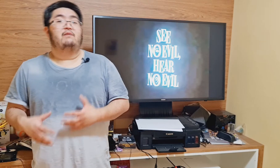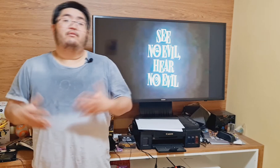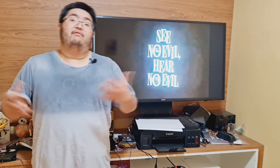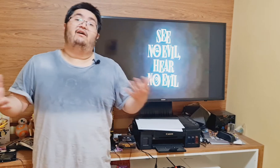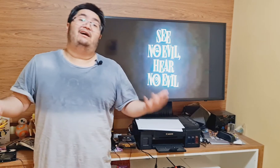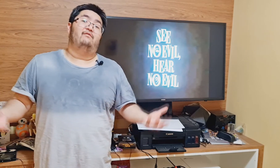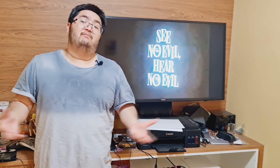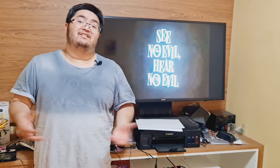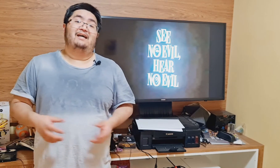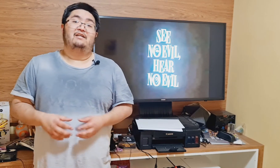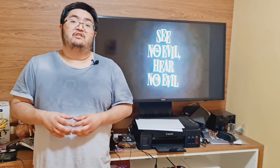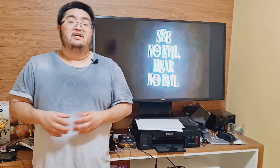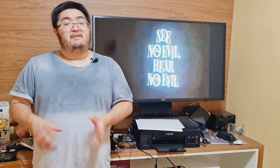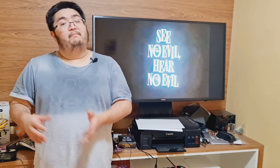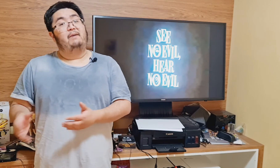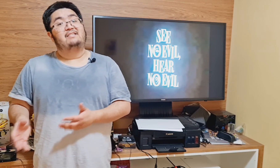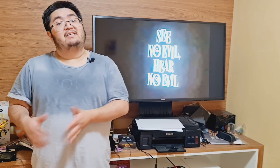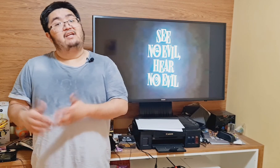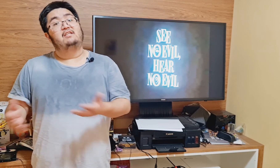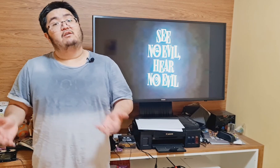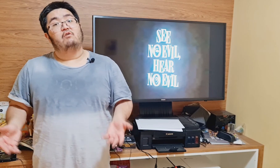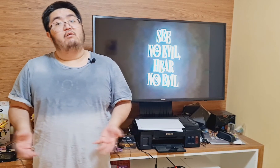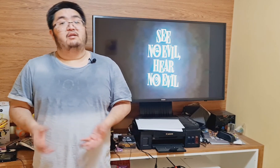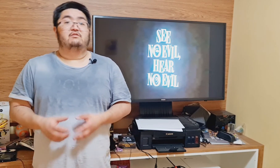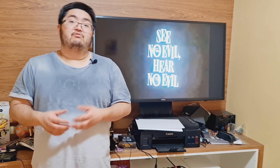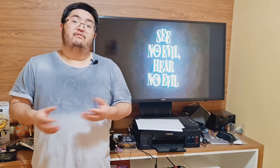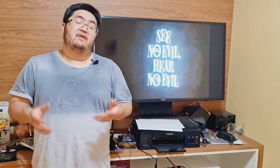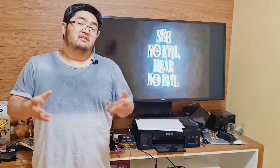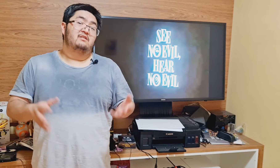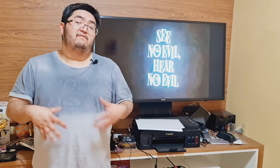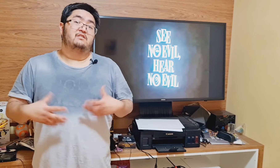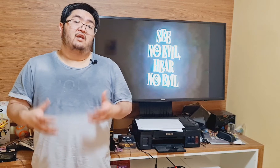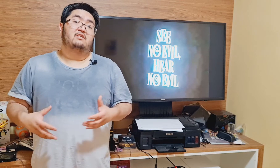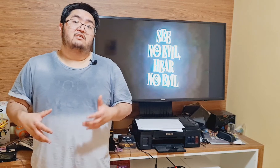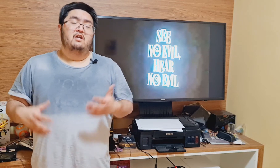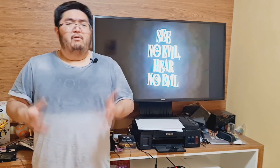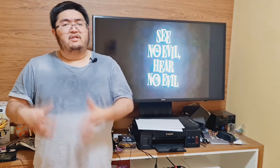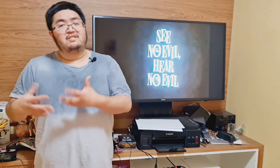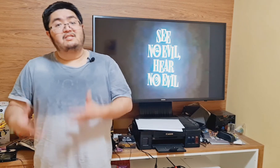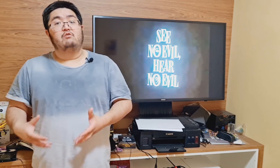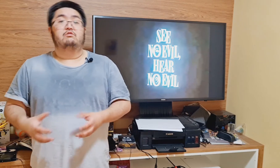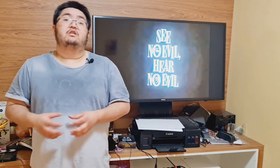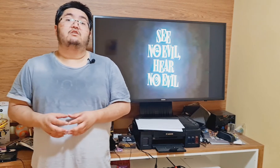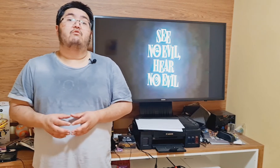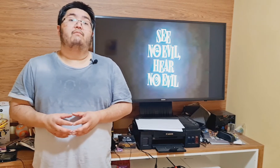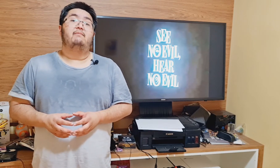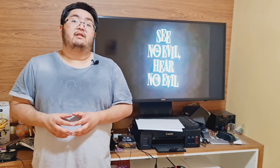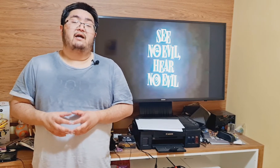improvável amizade e parceria entre homens com diferentes deficiências, podem sim conseguir se complementar